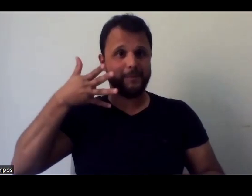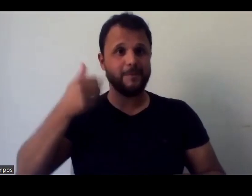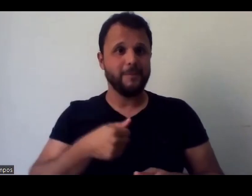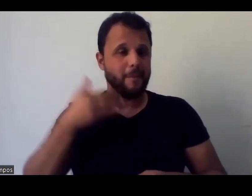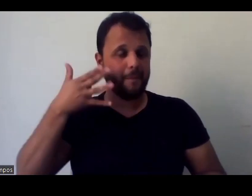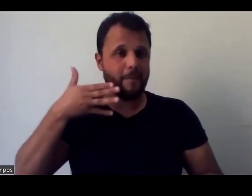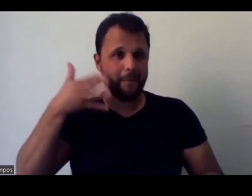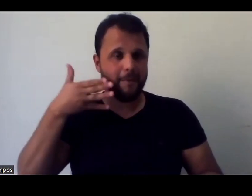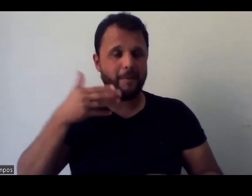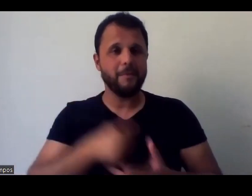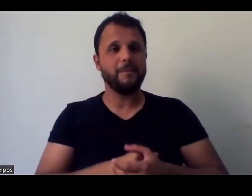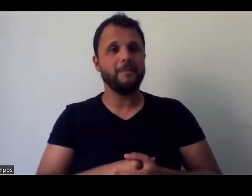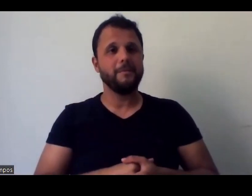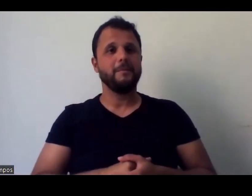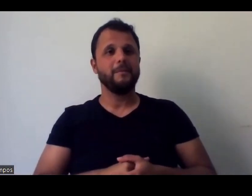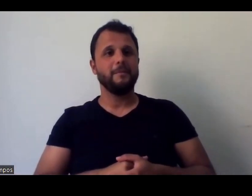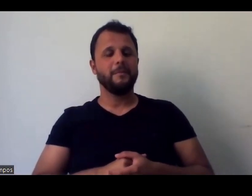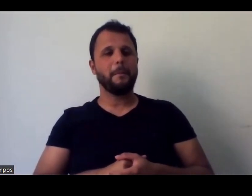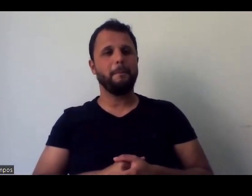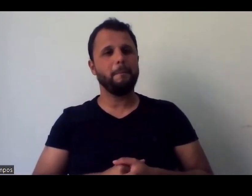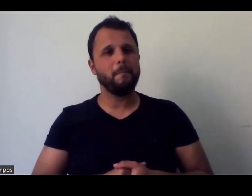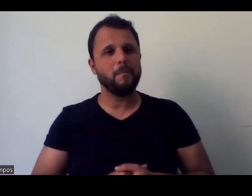dessas pessoas. Então, assim,